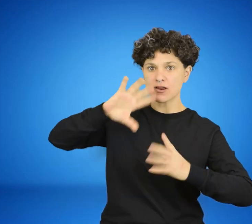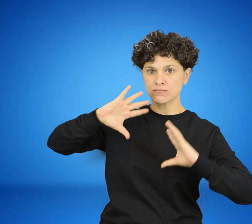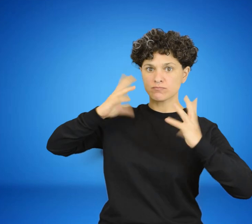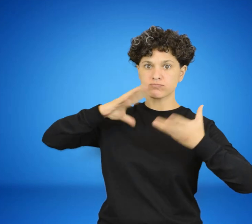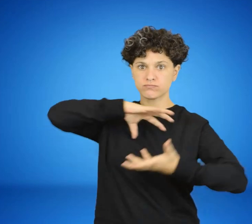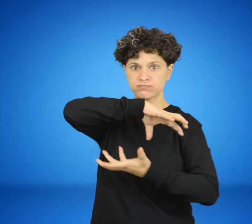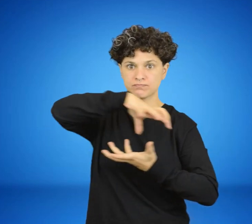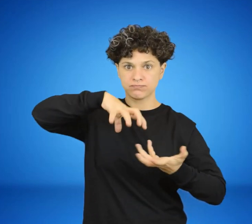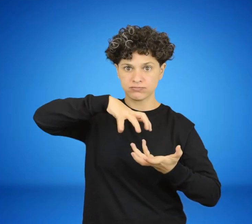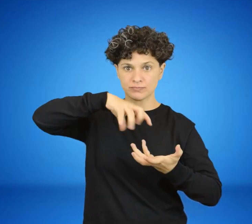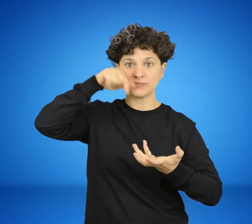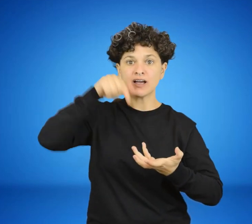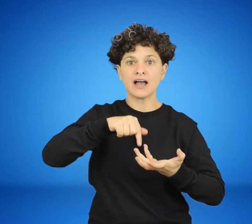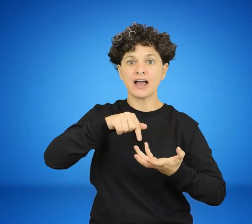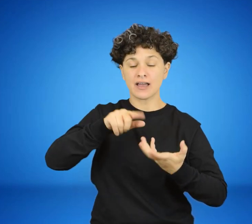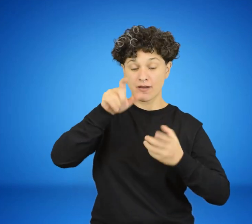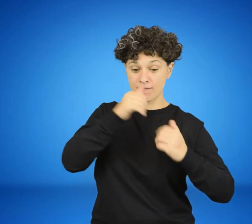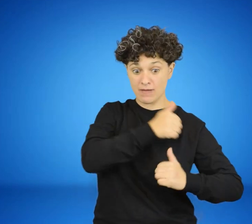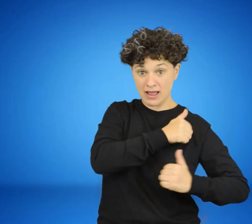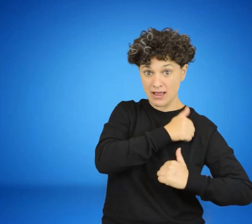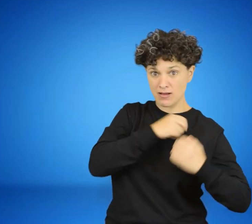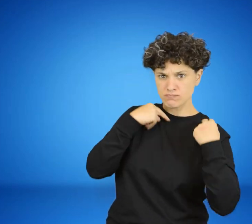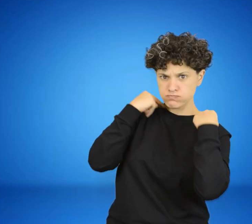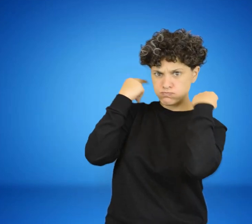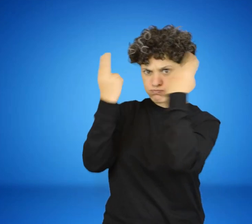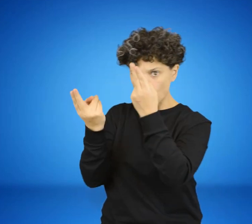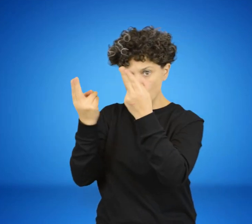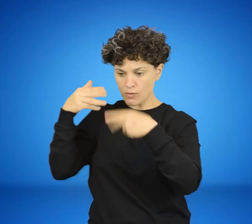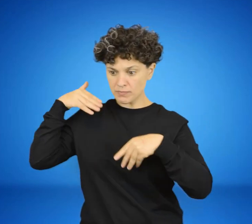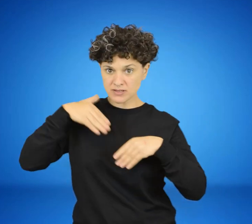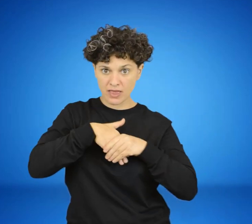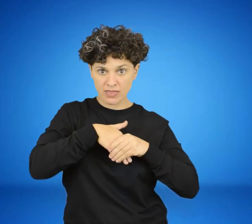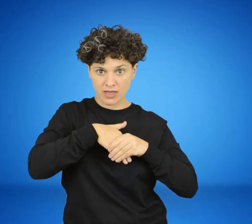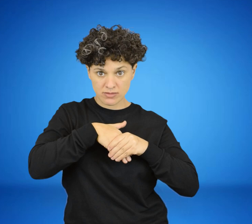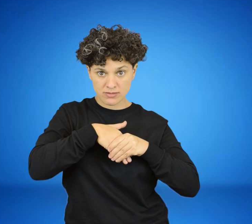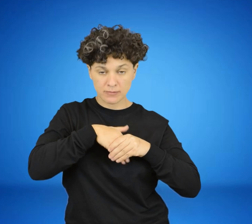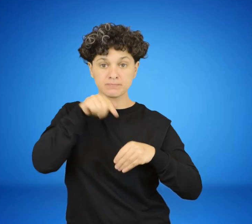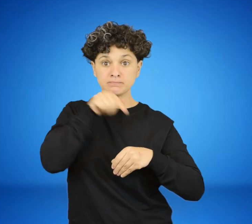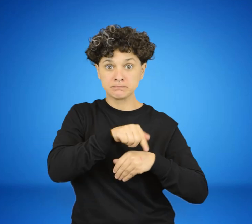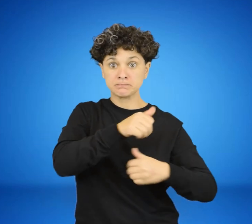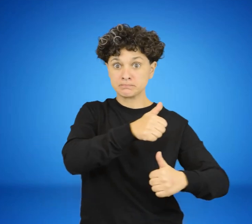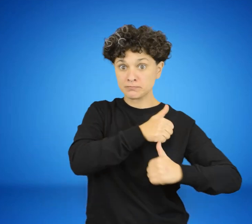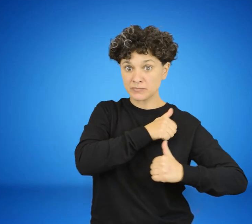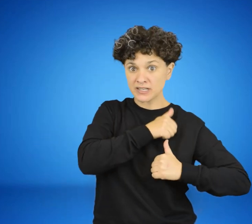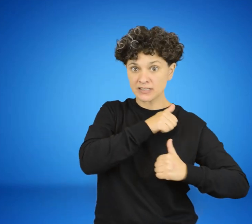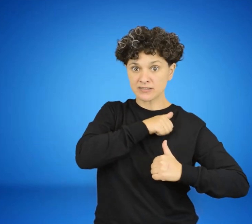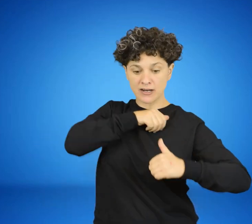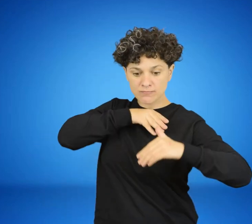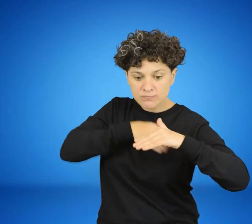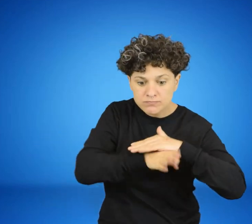la mecha. En un acto de insubordinación al presidente de la República, los militares ocuparon